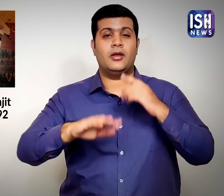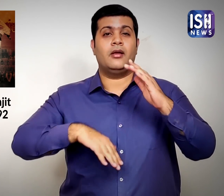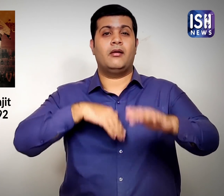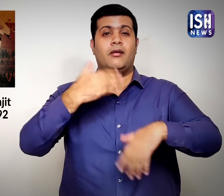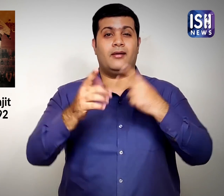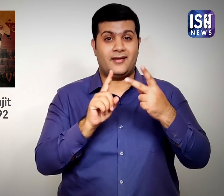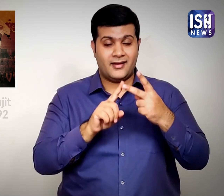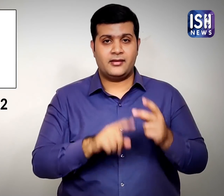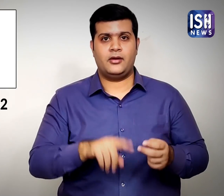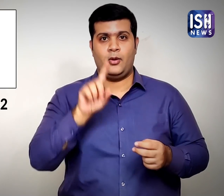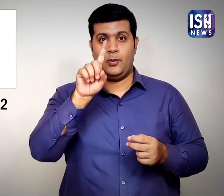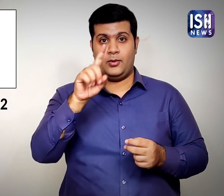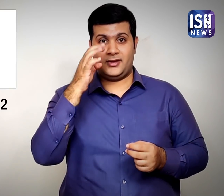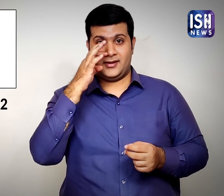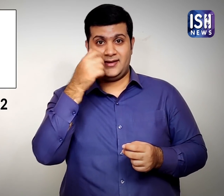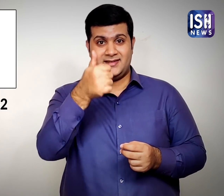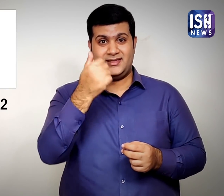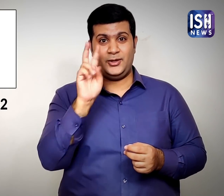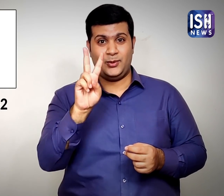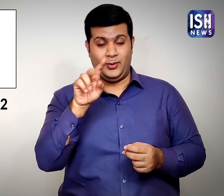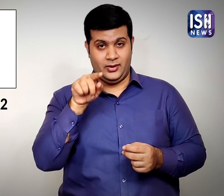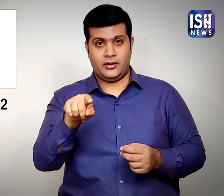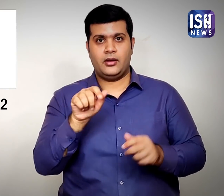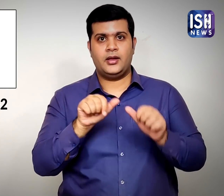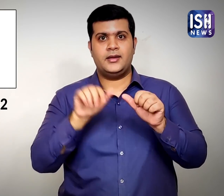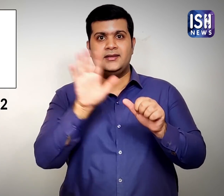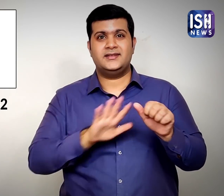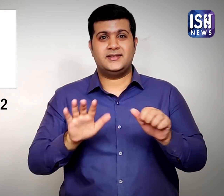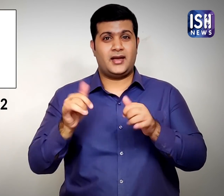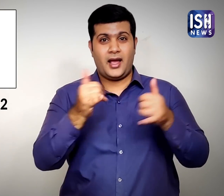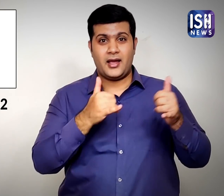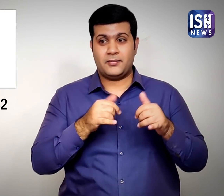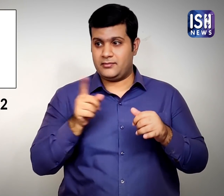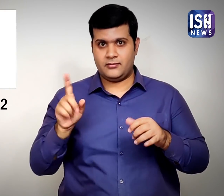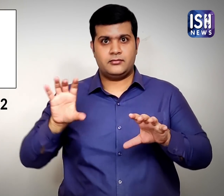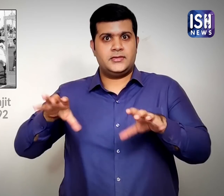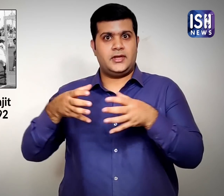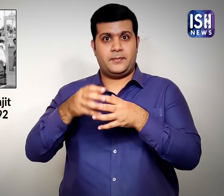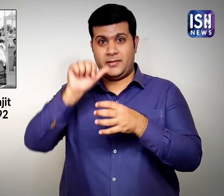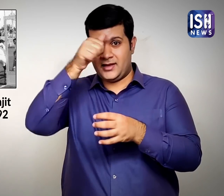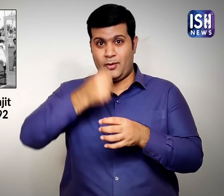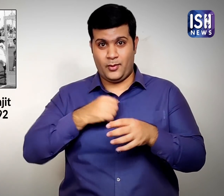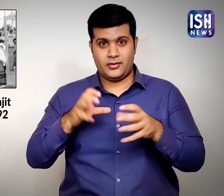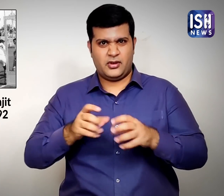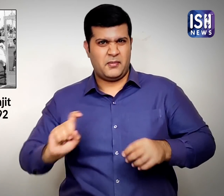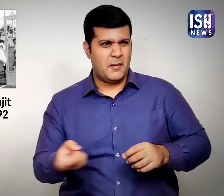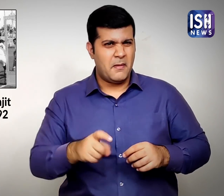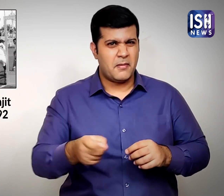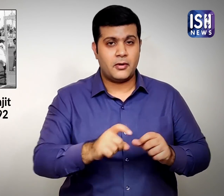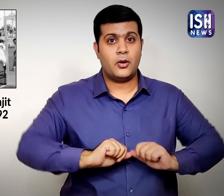सिंग 1962 के एश्याई खेलों का भी हिस्सा थे जहां भारतिया होकी टीम ने रज़त पदग जीता था